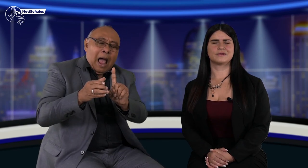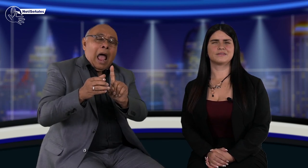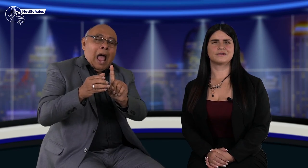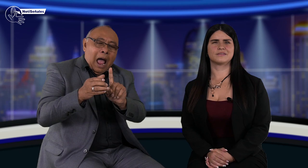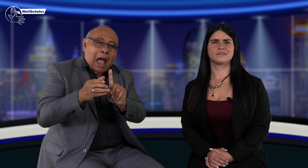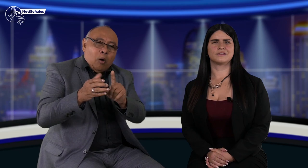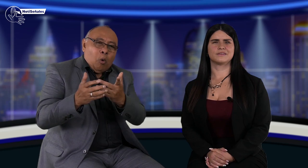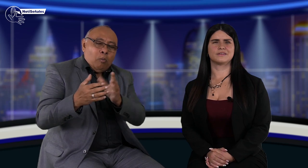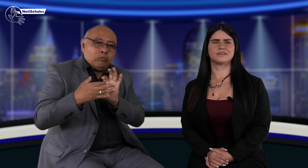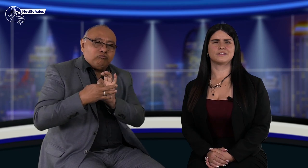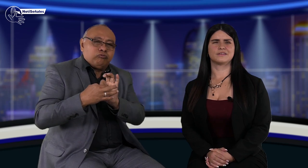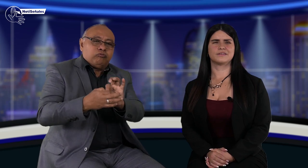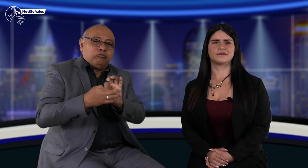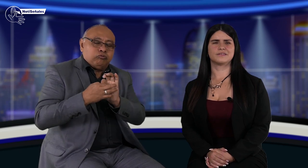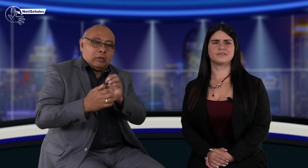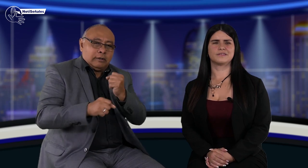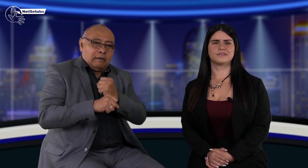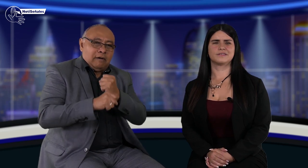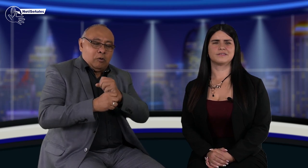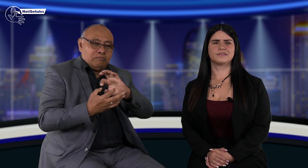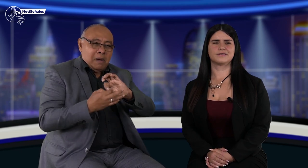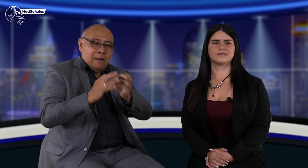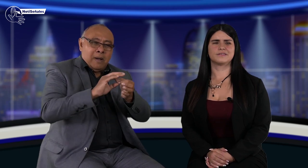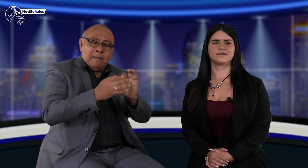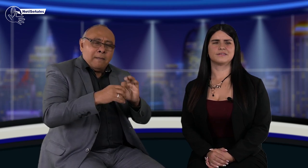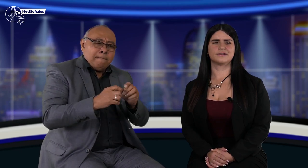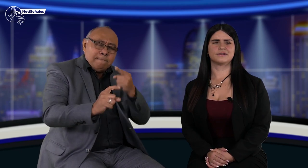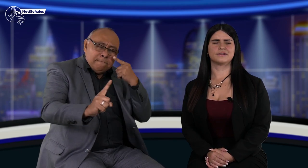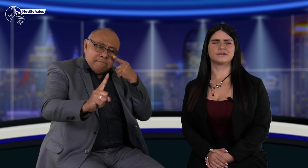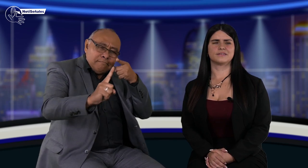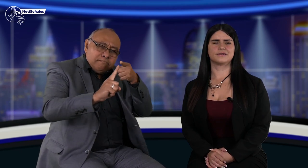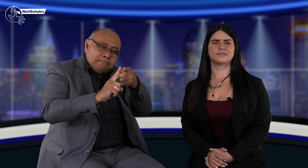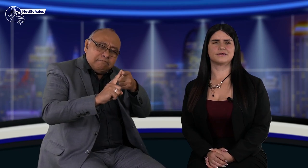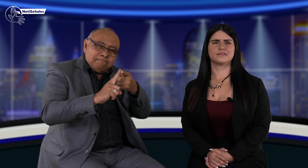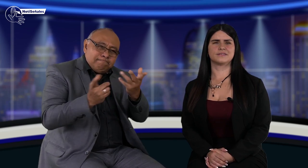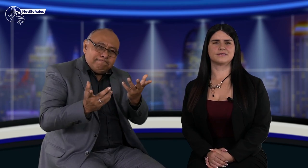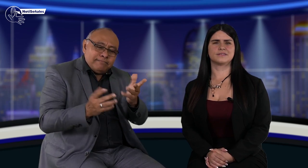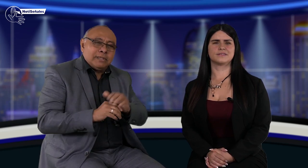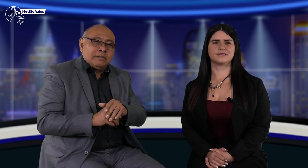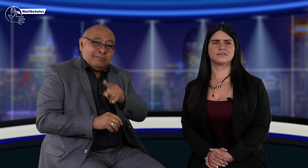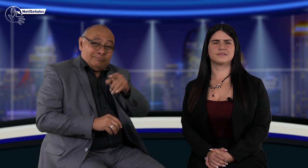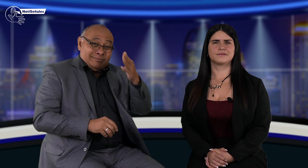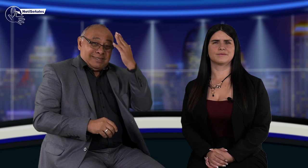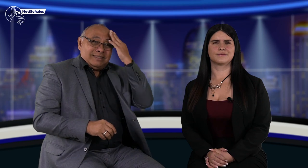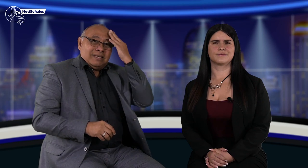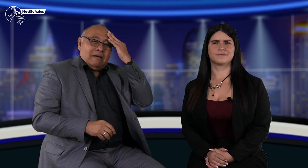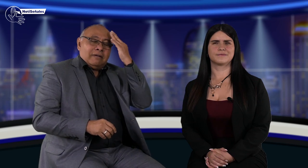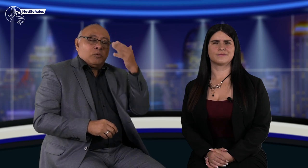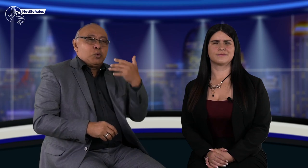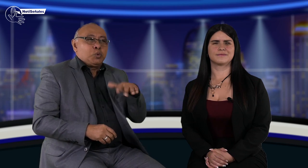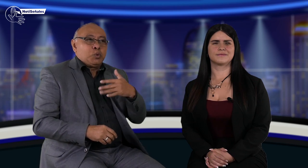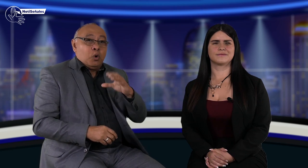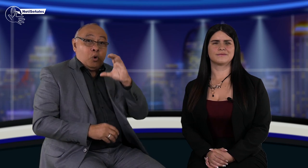de manera articulada. Sabemos que en Colombia este año conmemoramos